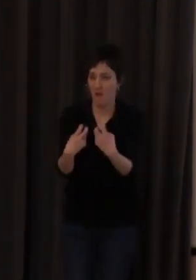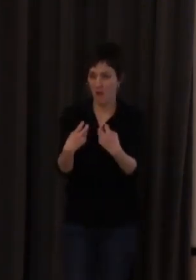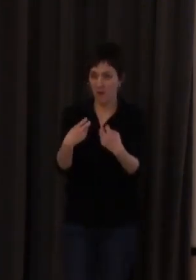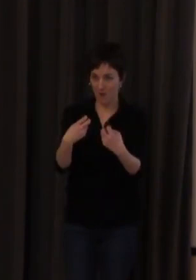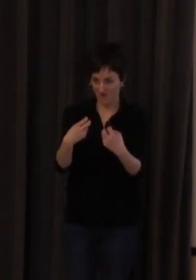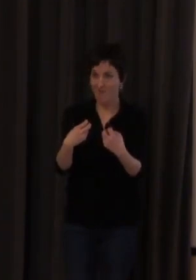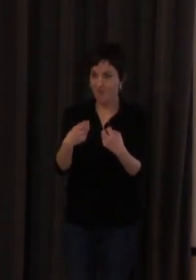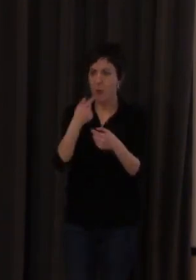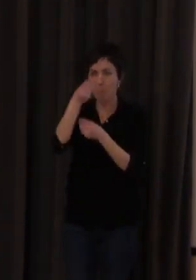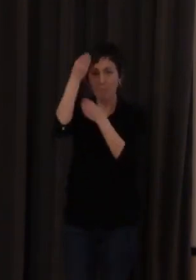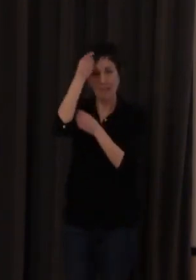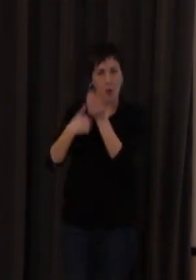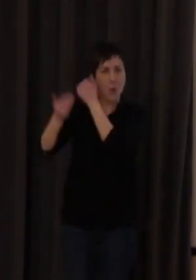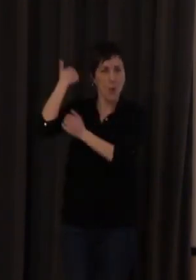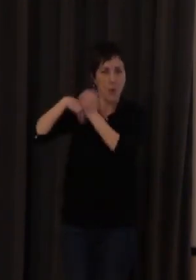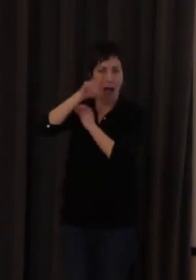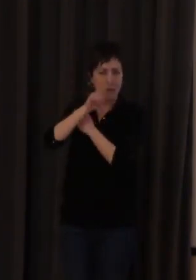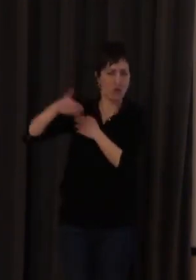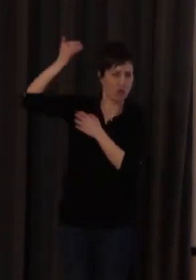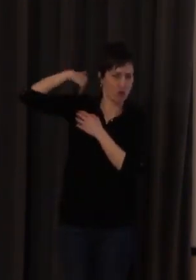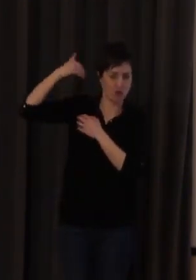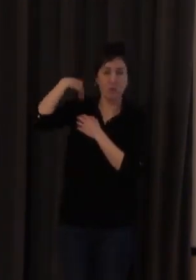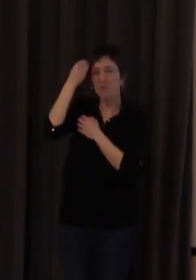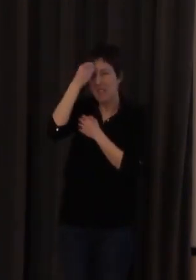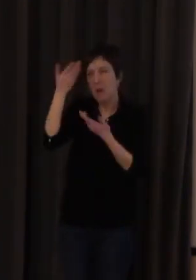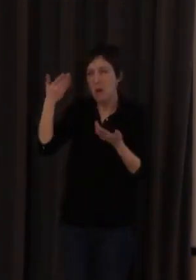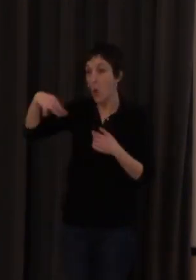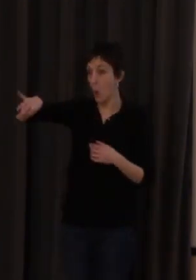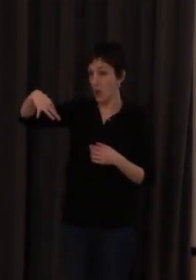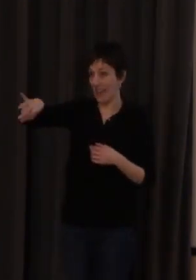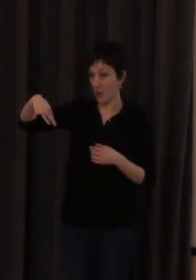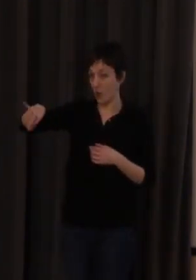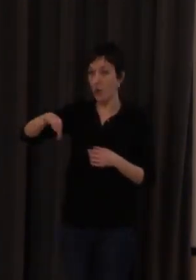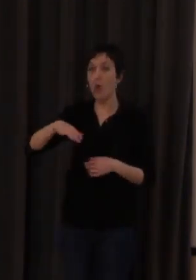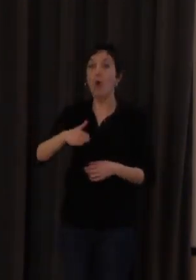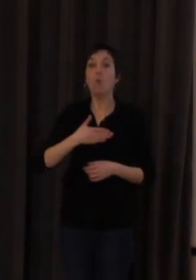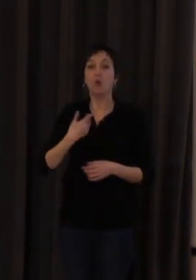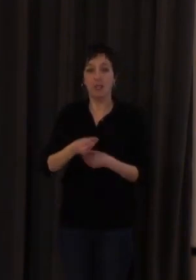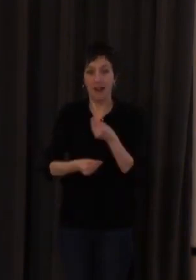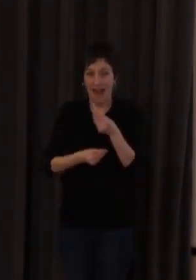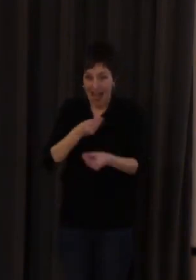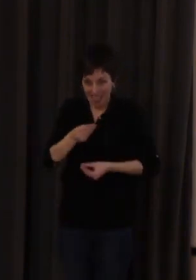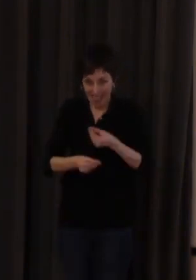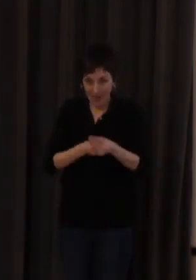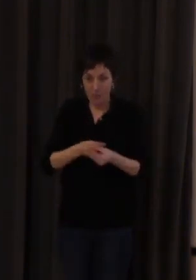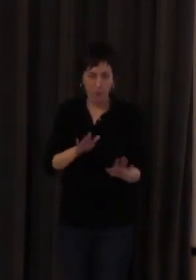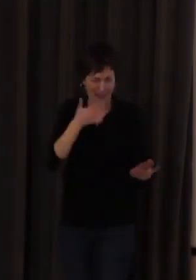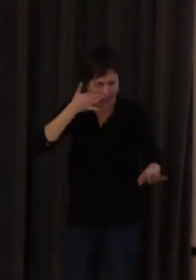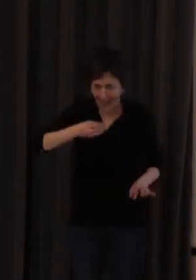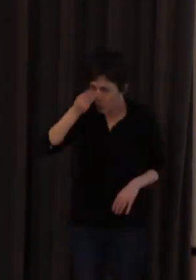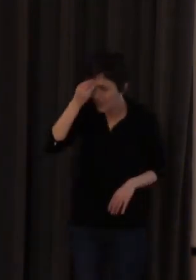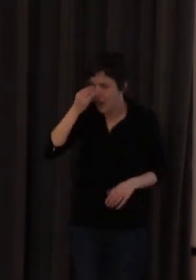pensaba desde hace muchos años atrás digo el único que puede hacer esto de hecho creía que el centro